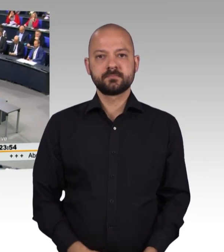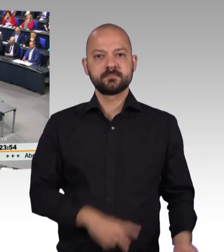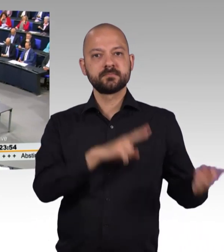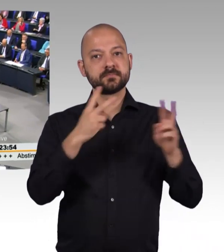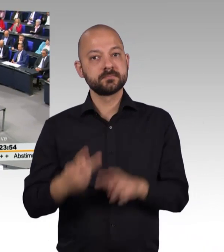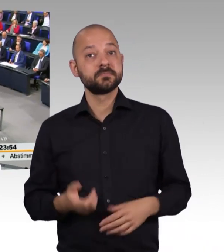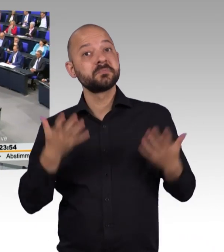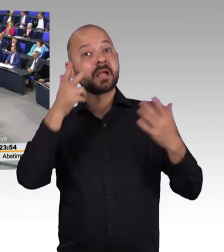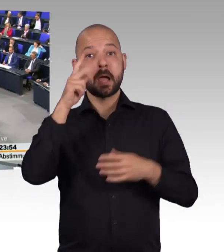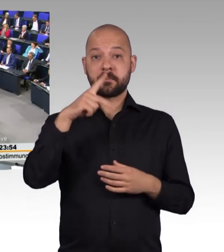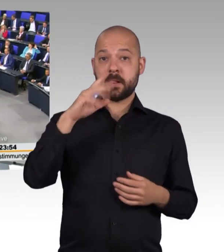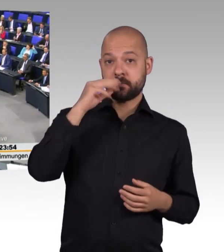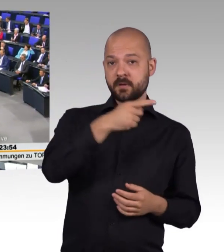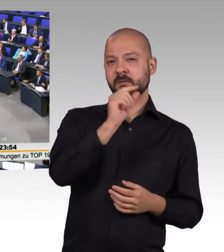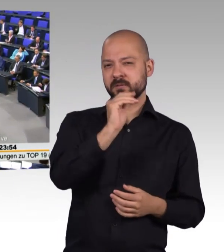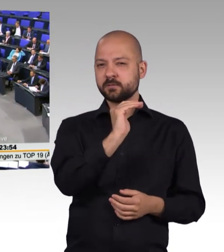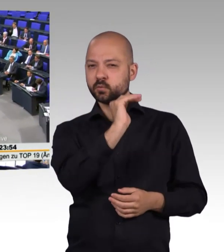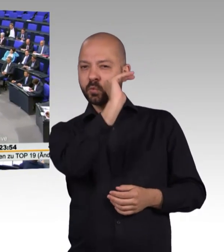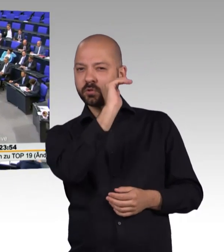Herr Pellmann ist ein bisschen größer als ich.